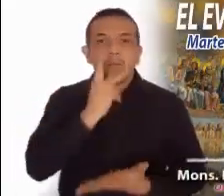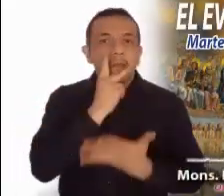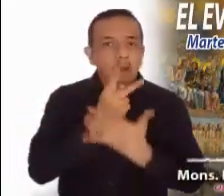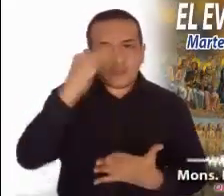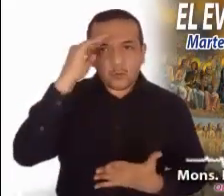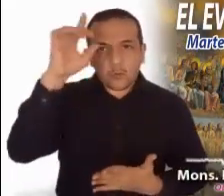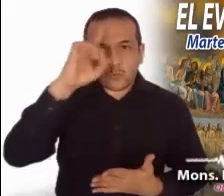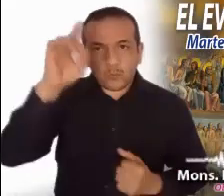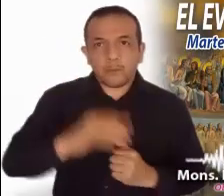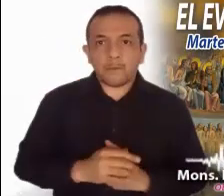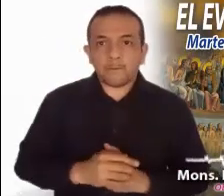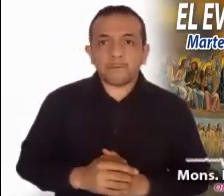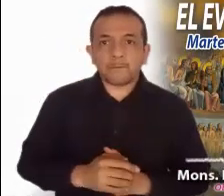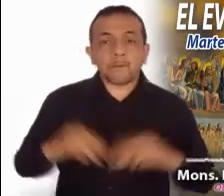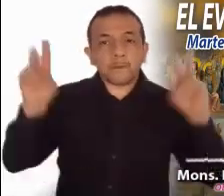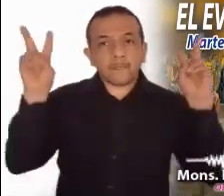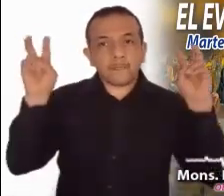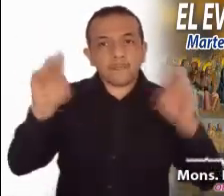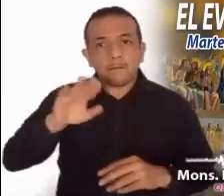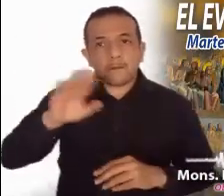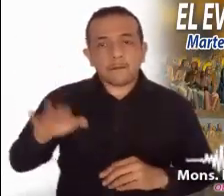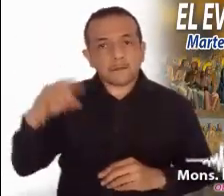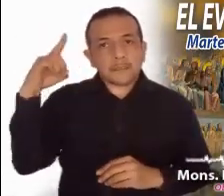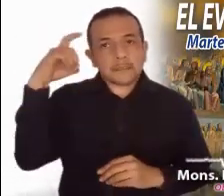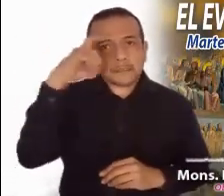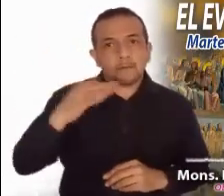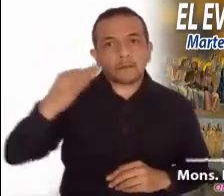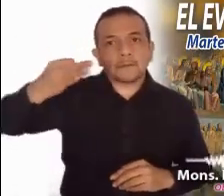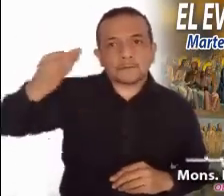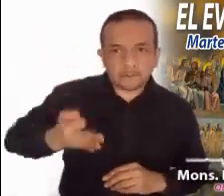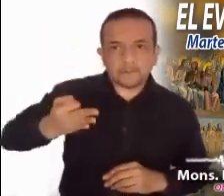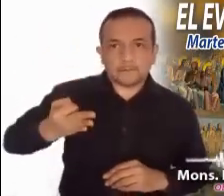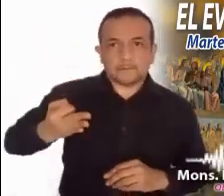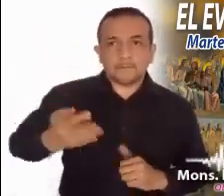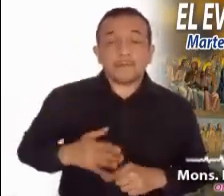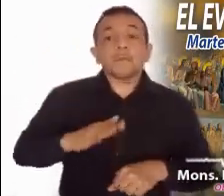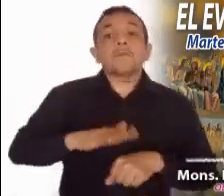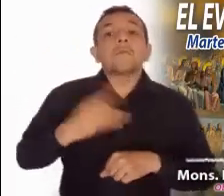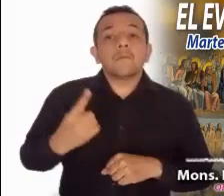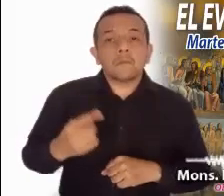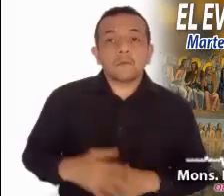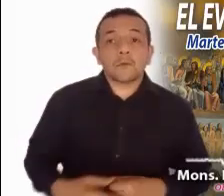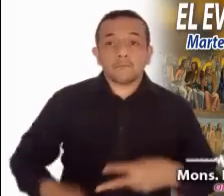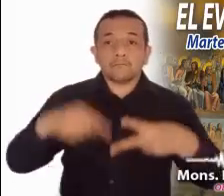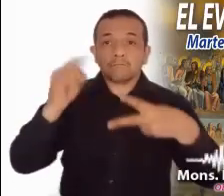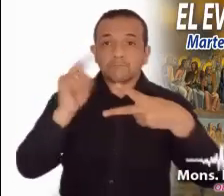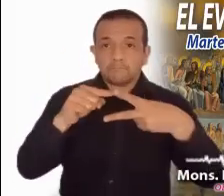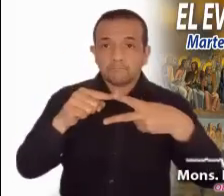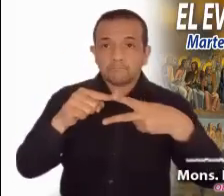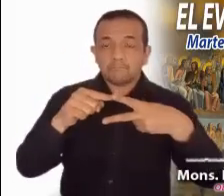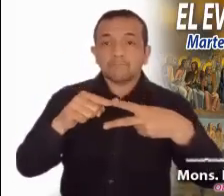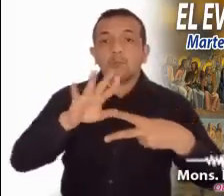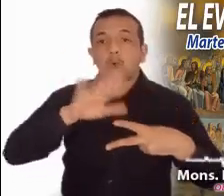Señor. La muerte es una de las realidades más difíciles de aceptar, tanto la muerte personal,